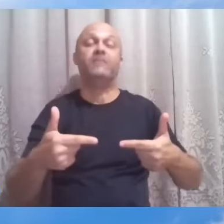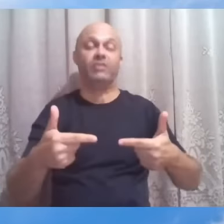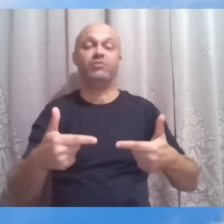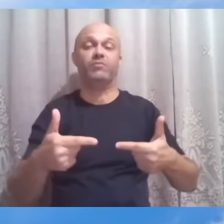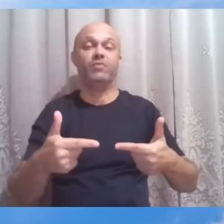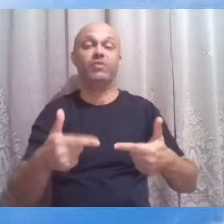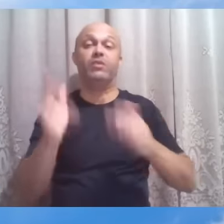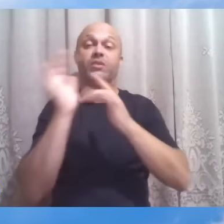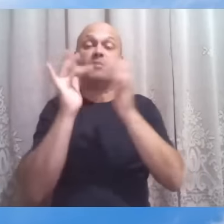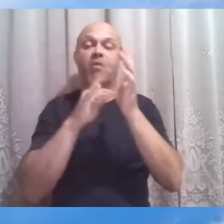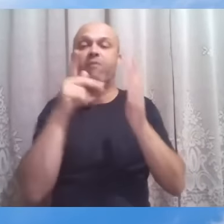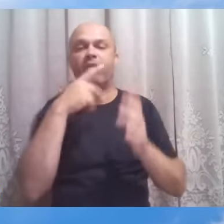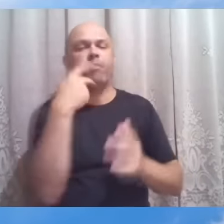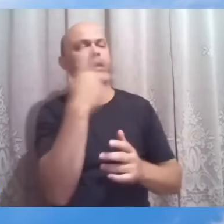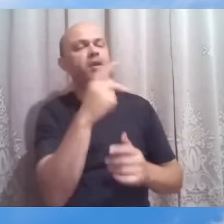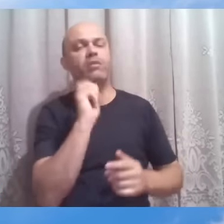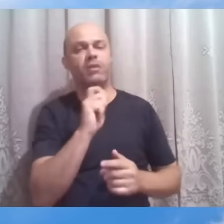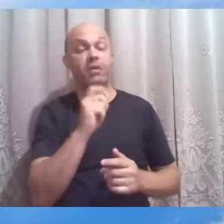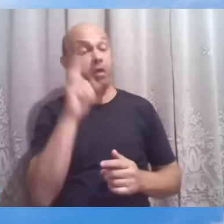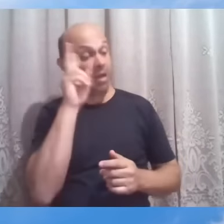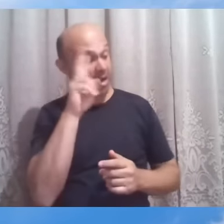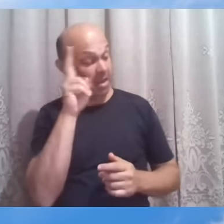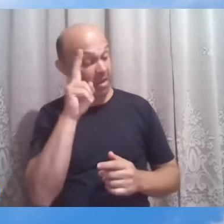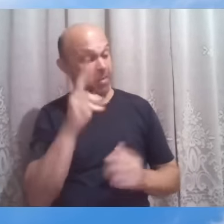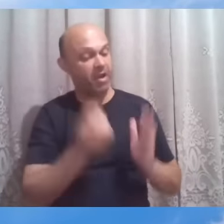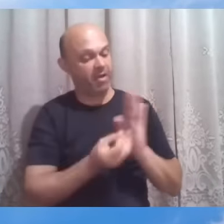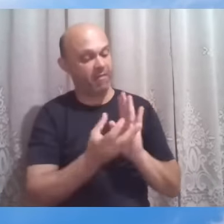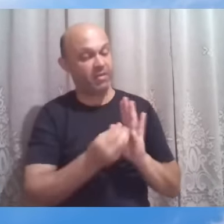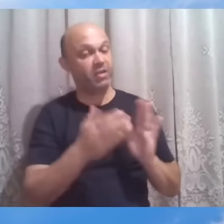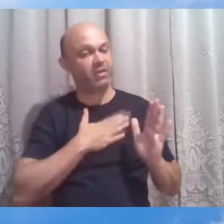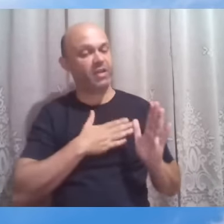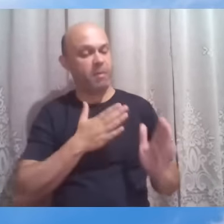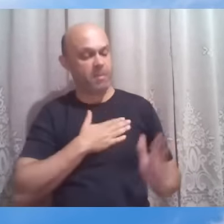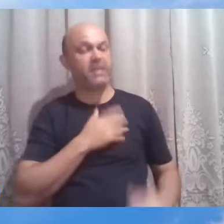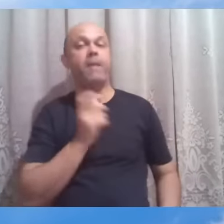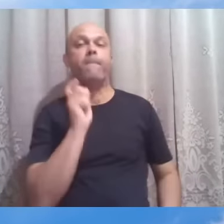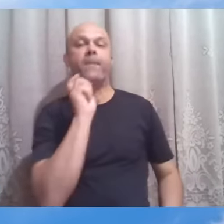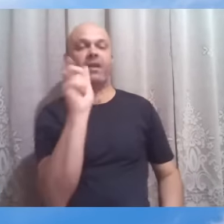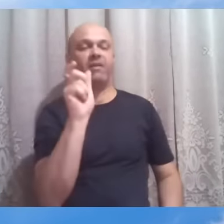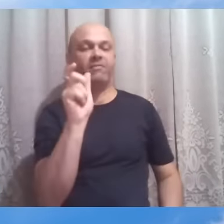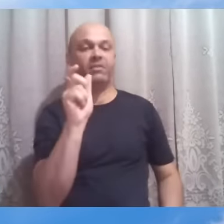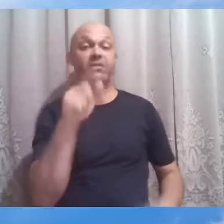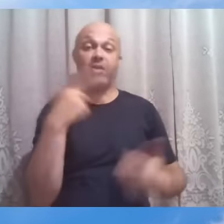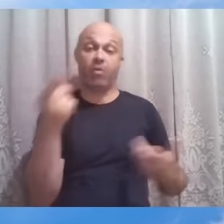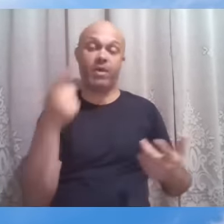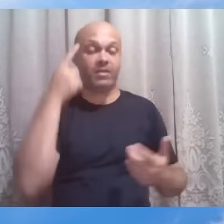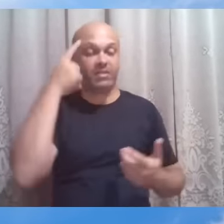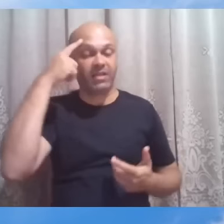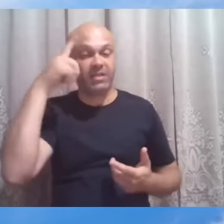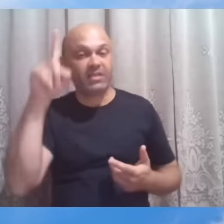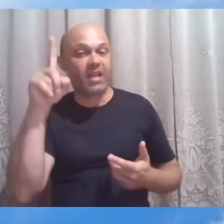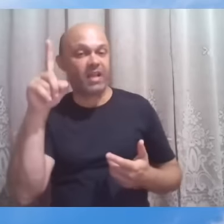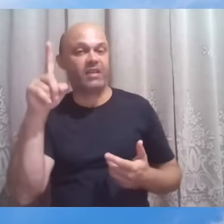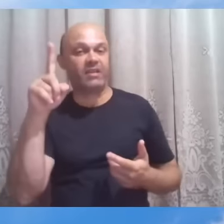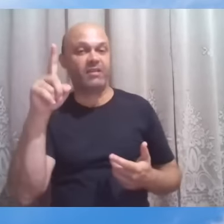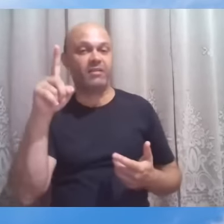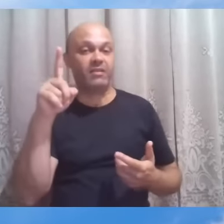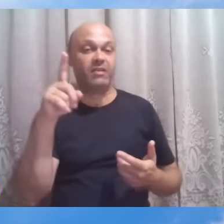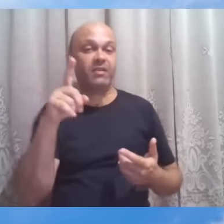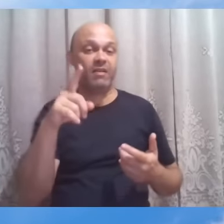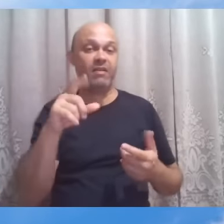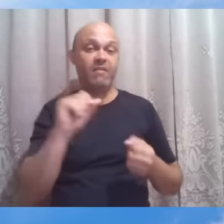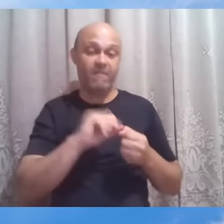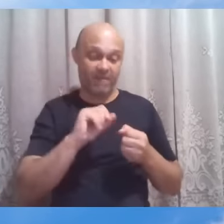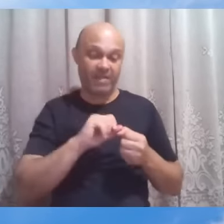de que o evangelho tem a minha palavra. Então, essa é a ideia, de criar essa intimidade com